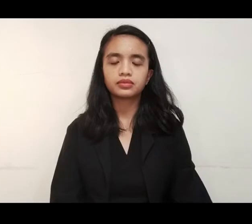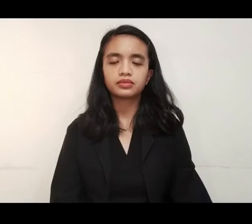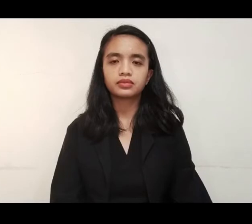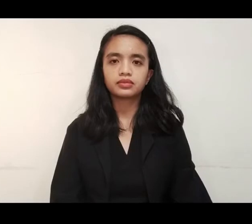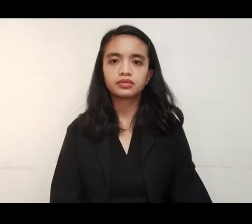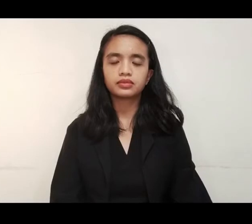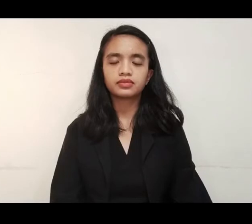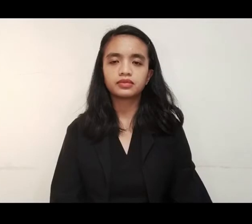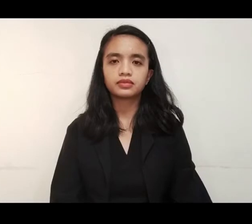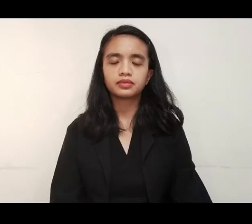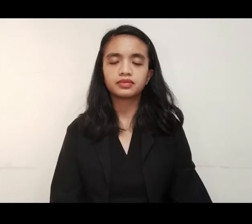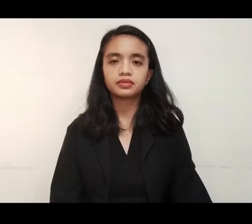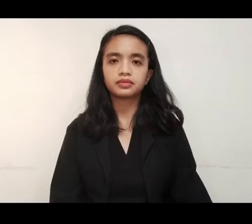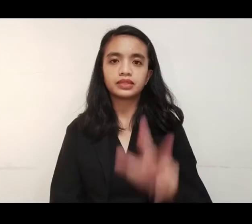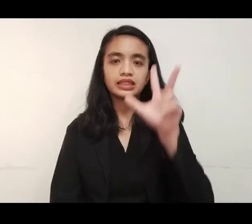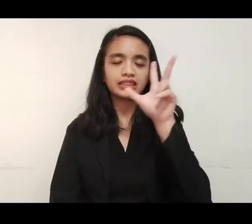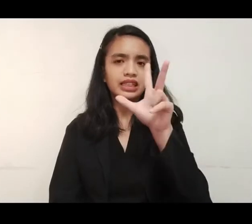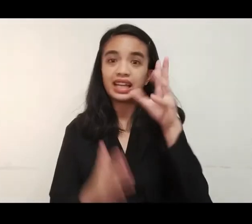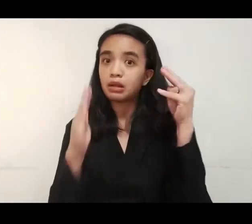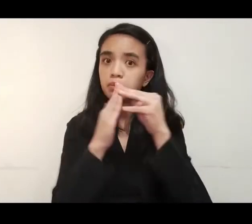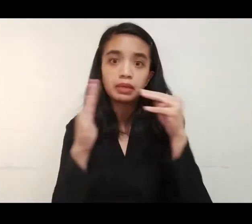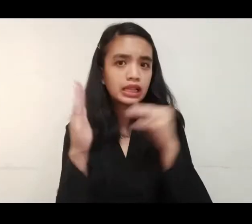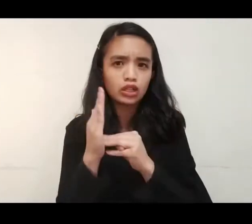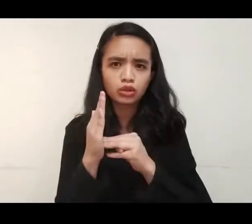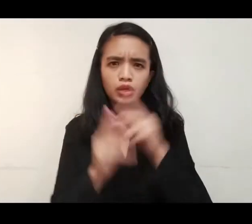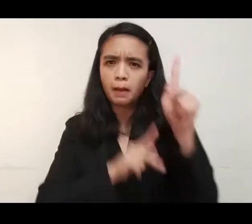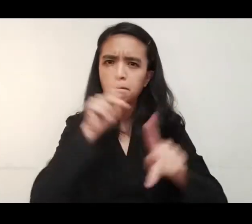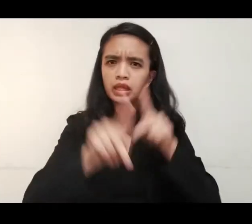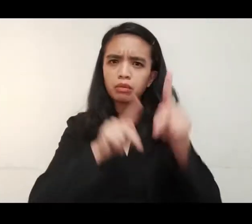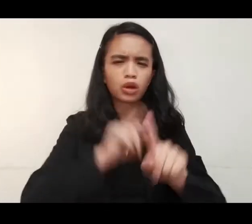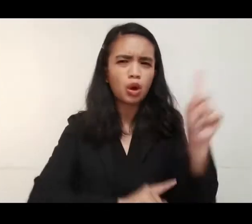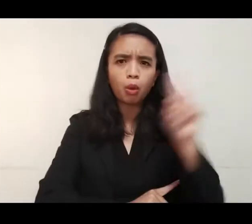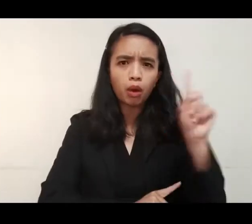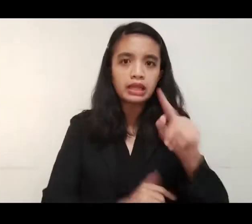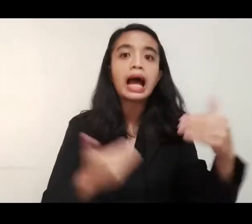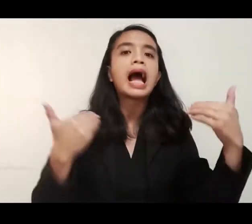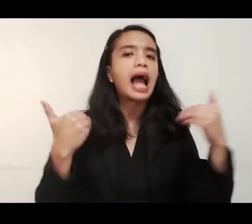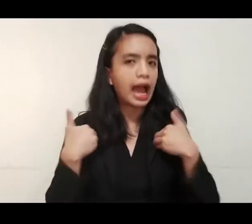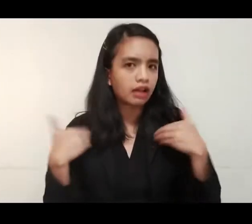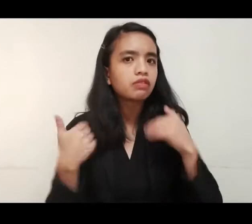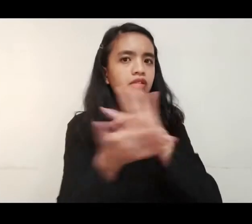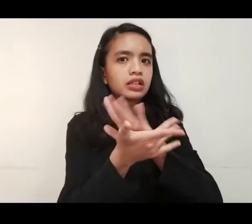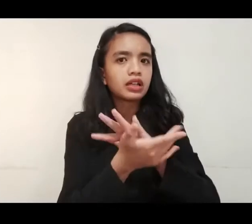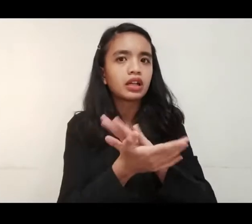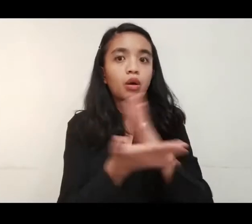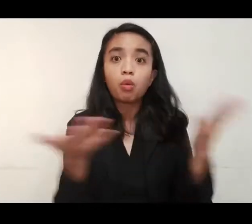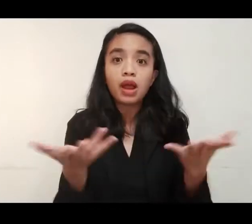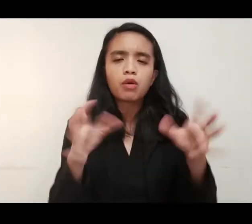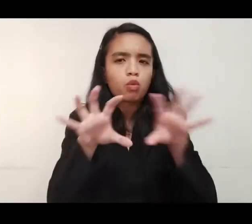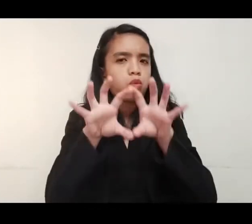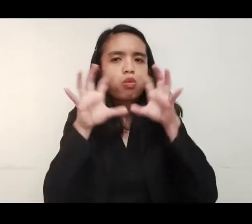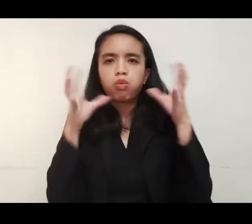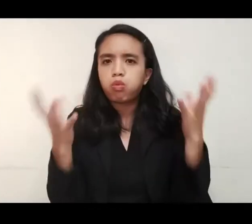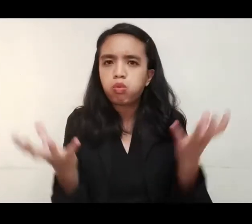Pumalo na sa mahigit tatlong milyong katao ang tinamaan ng COVID-19 sa buong mundo.